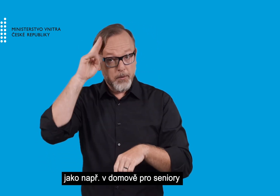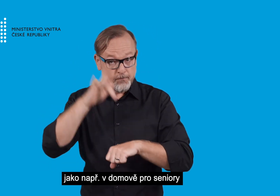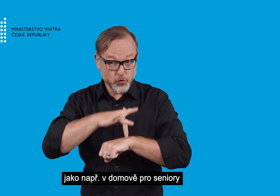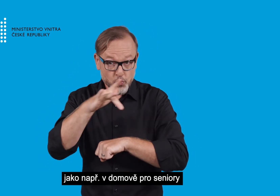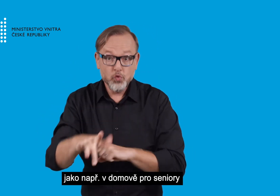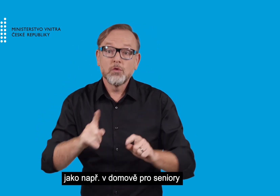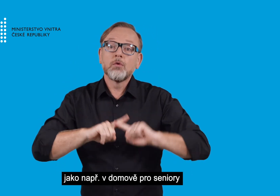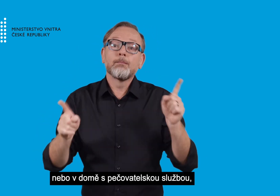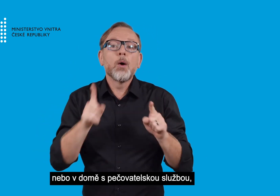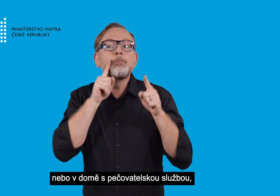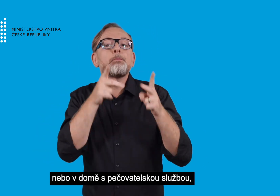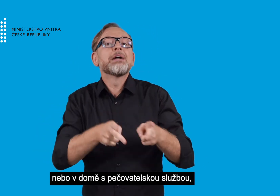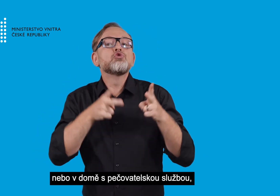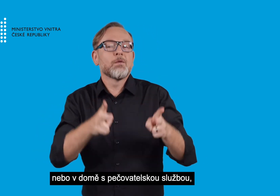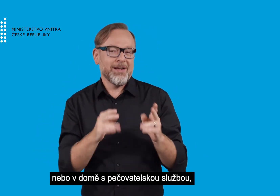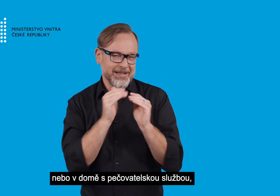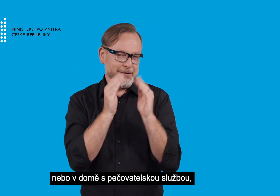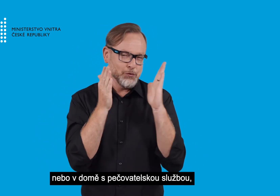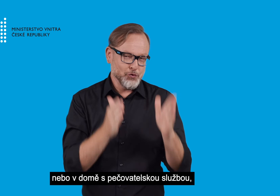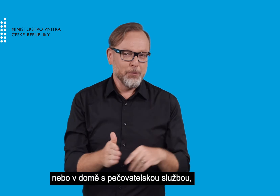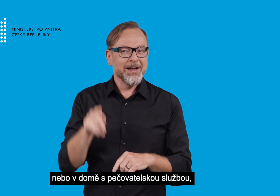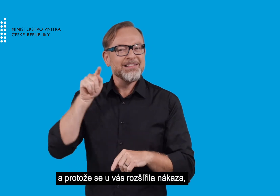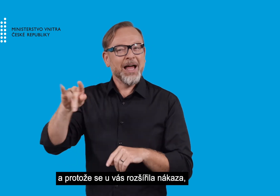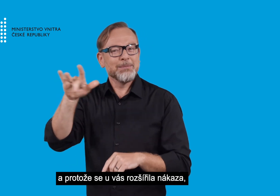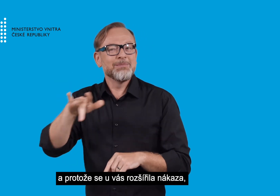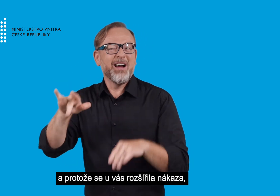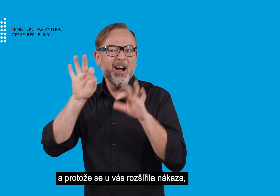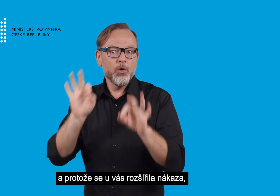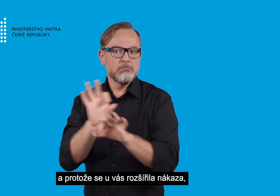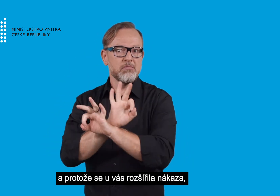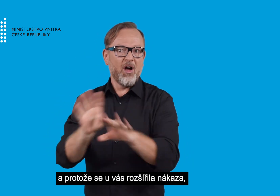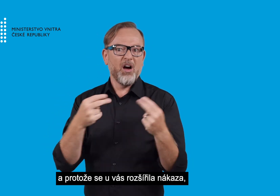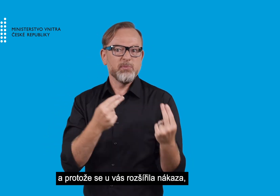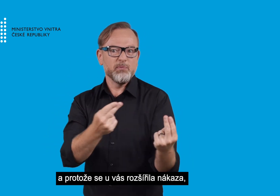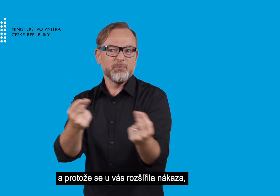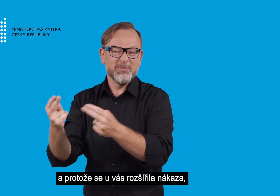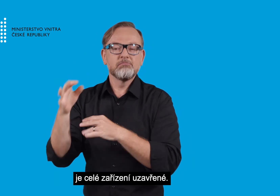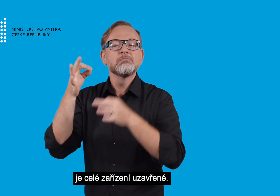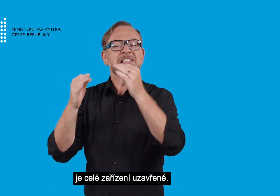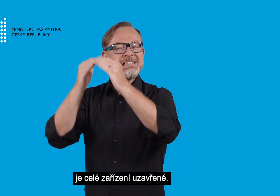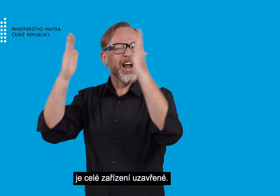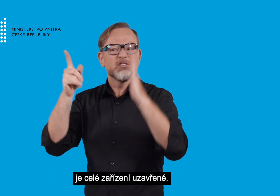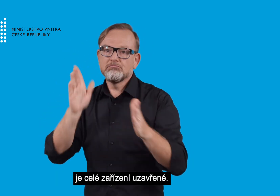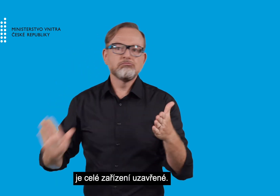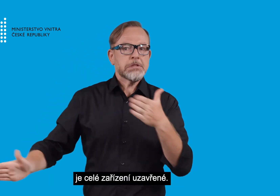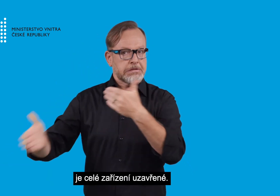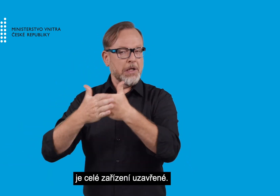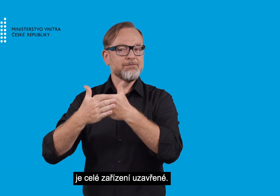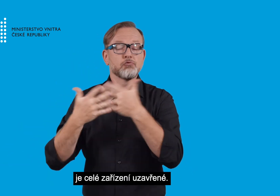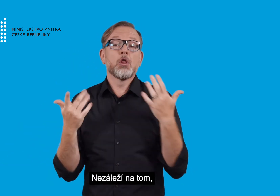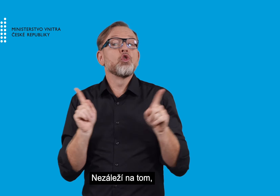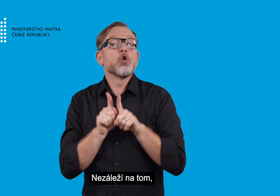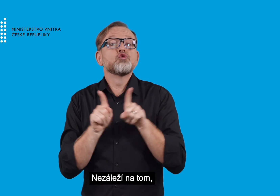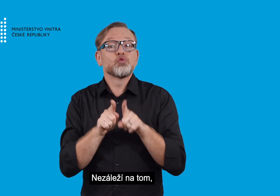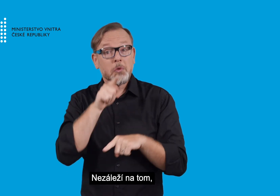například v domově pro seniory nebo v domově s pečovatelskou službou. A protože se u vás rozšířila nákaza, je celé zařízení